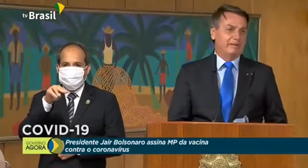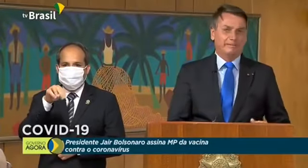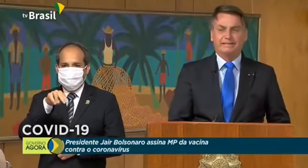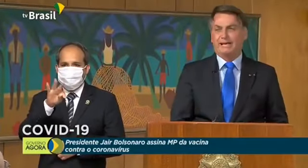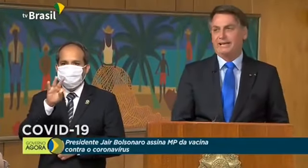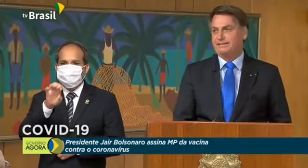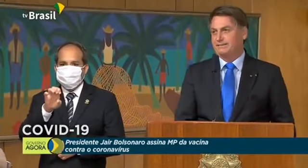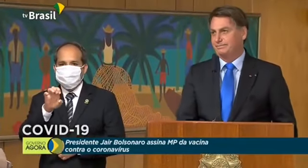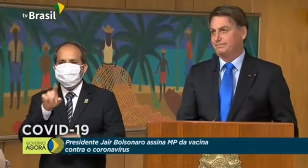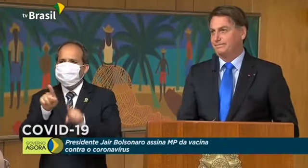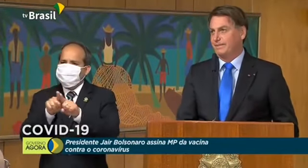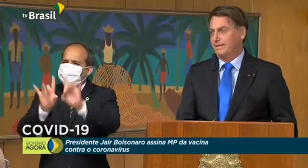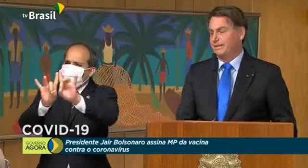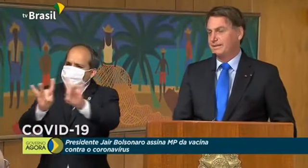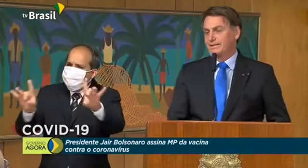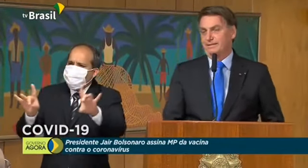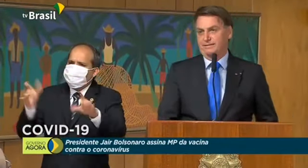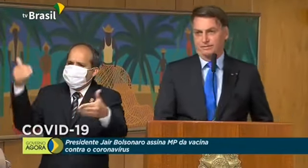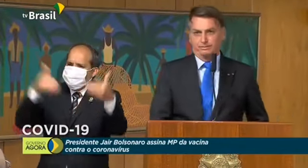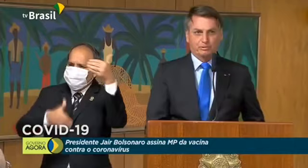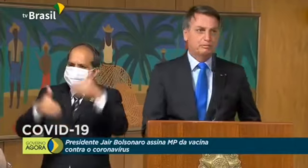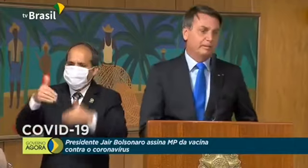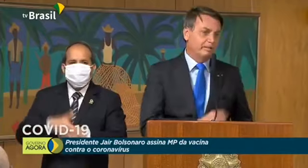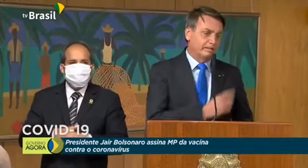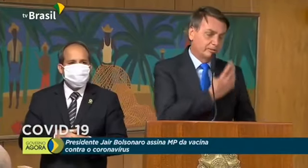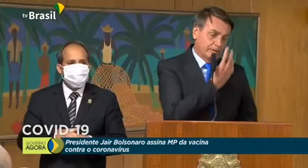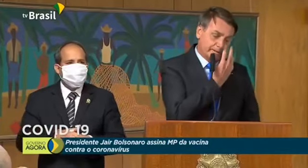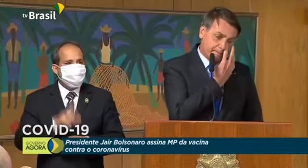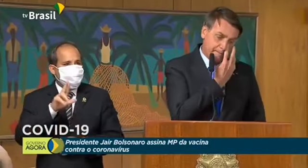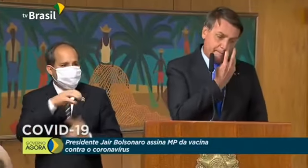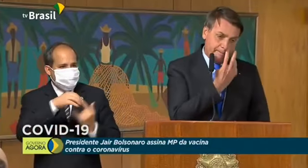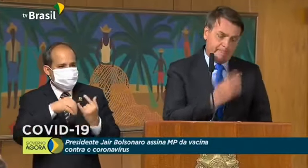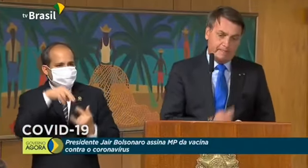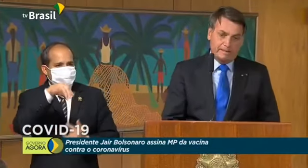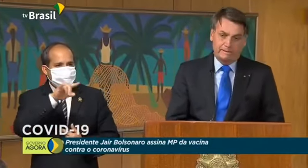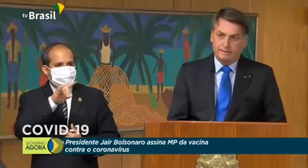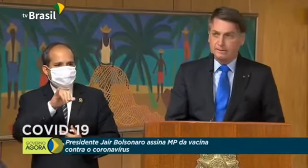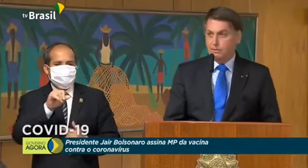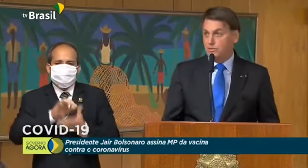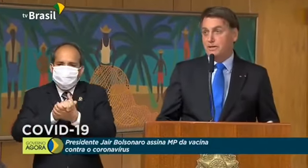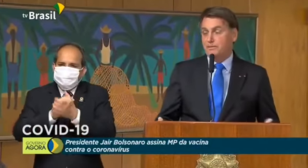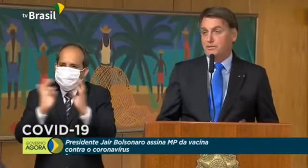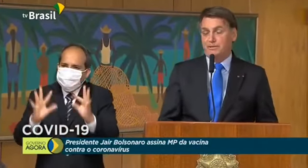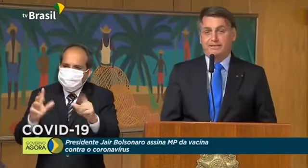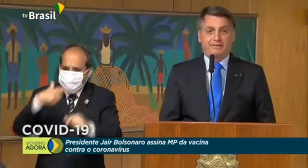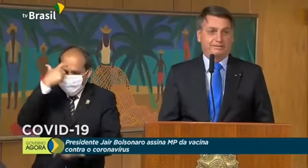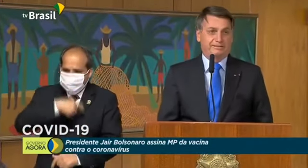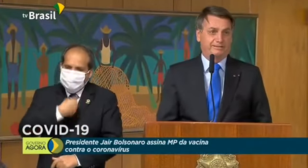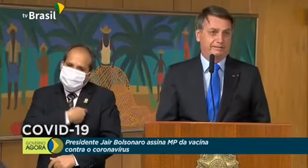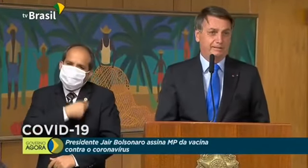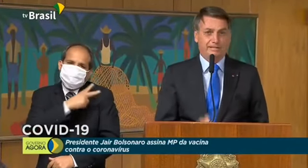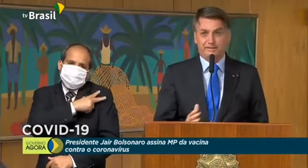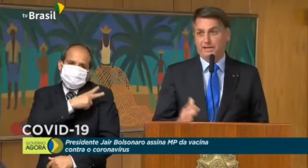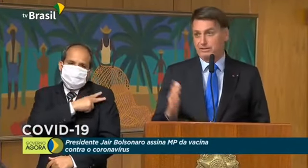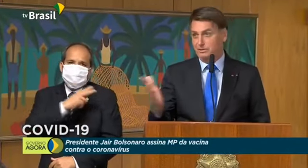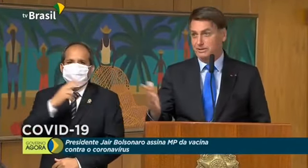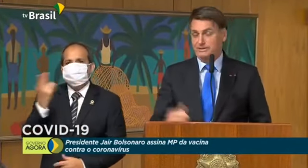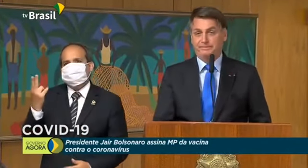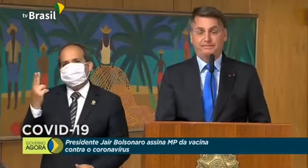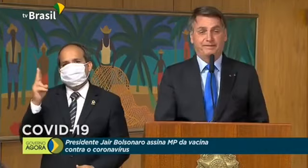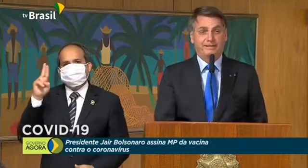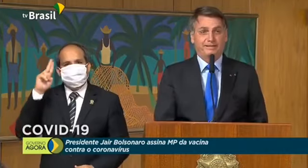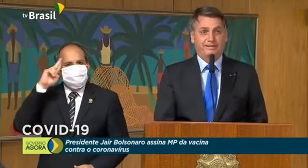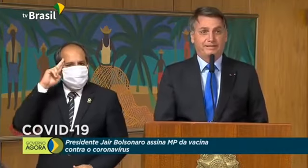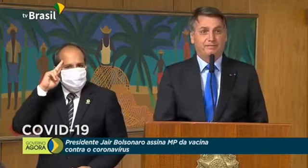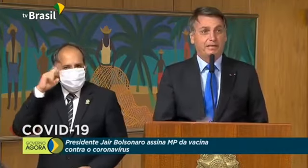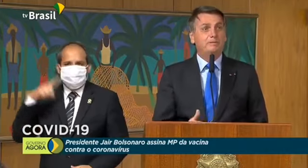Autoridades, parlamentares, meus cumprimentos a todos. Eu sou o capitão do Exército, minha atividade é outra.